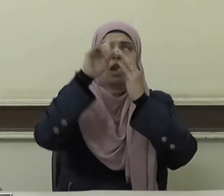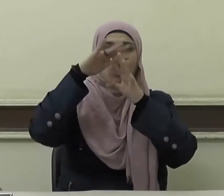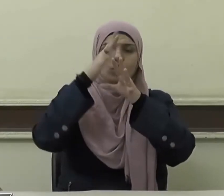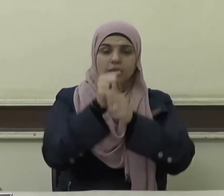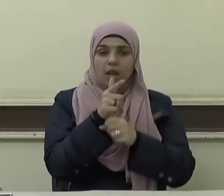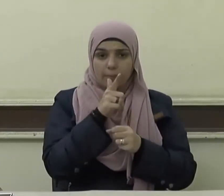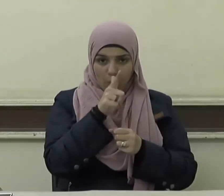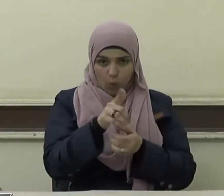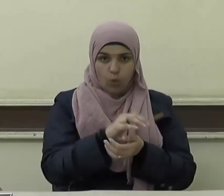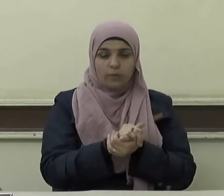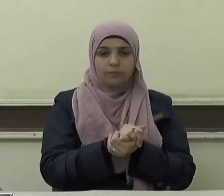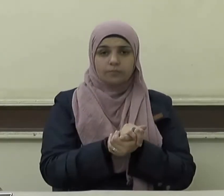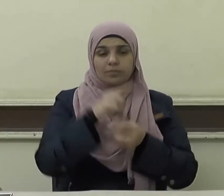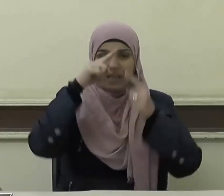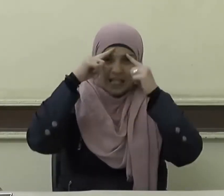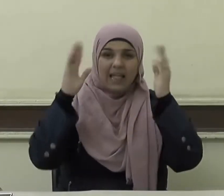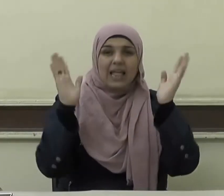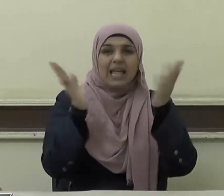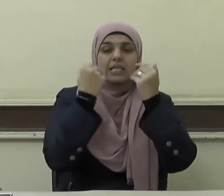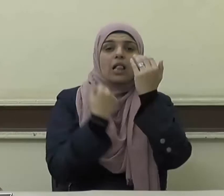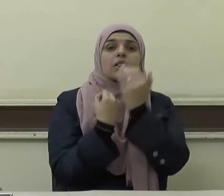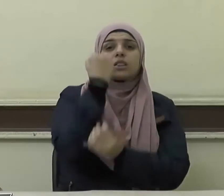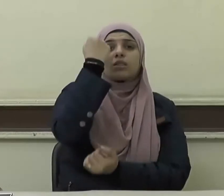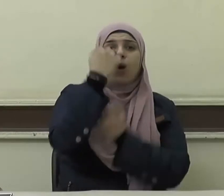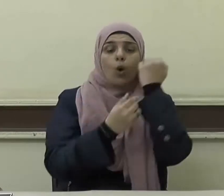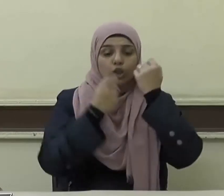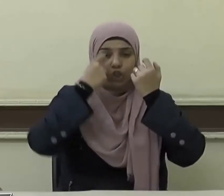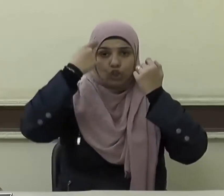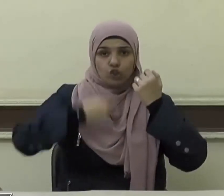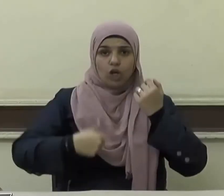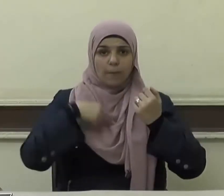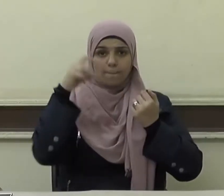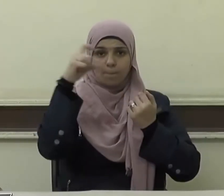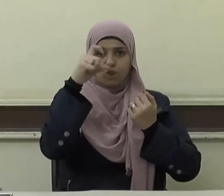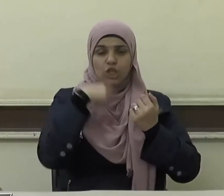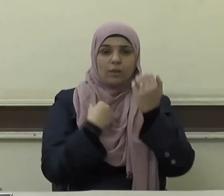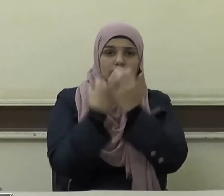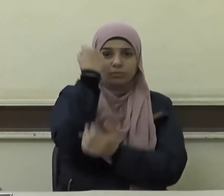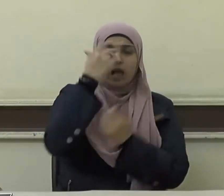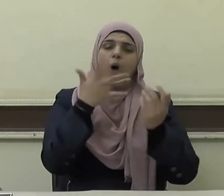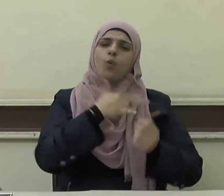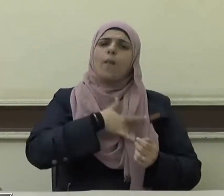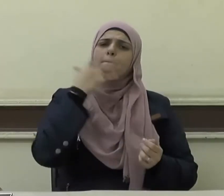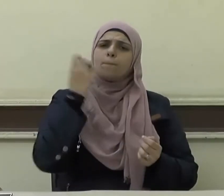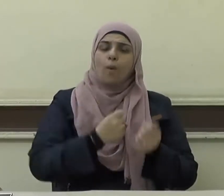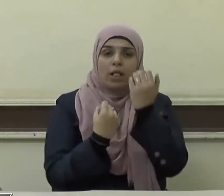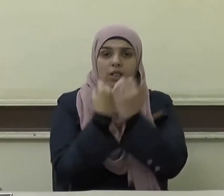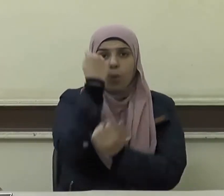عليه وسلم إذا توضأ العبد المسلم أو المؤمن